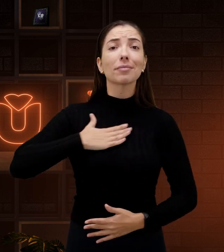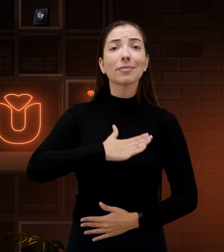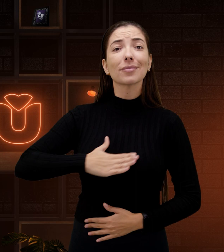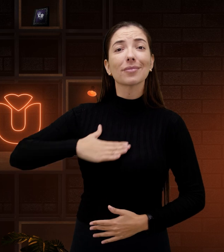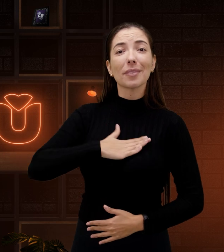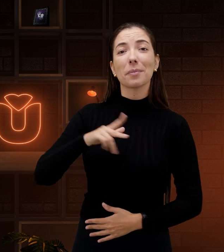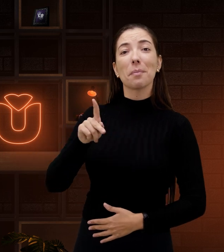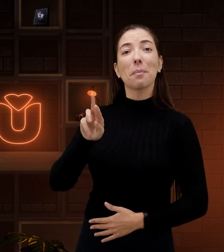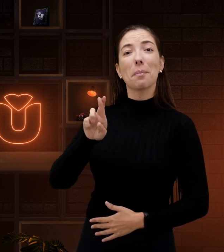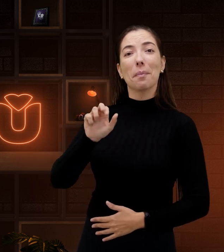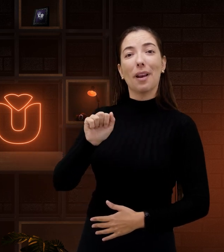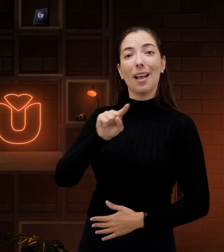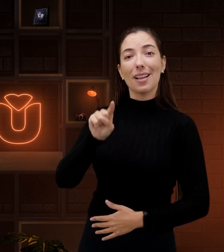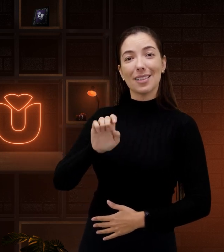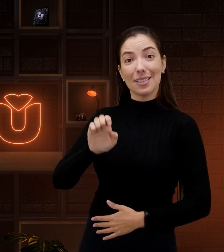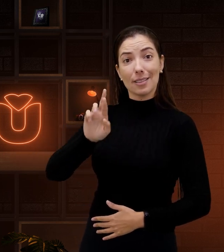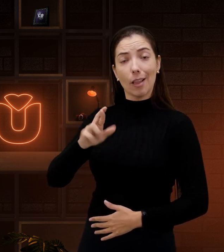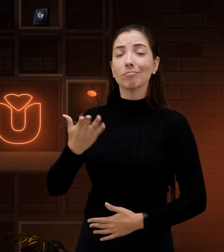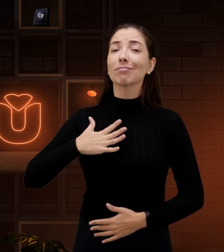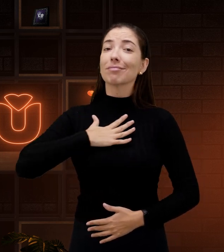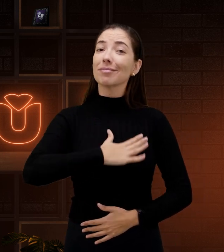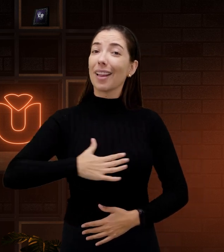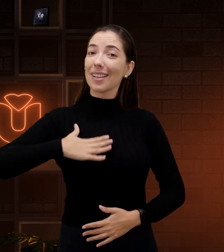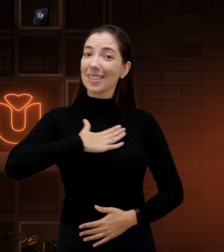sinalizar prazer com essa configuração de mão.